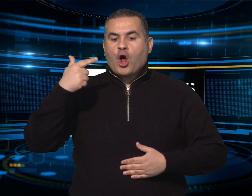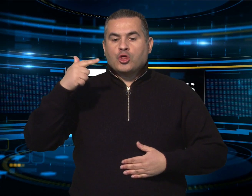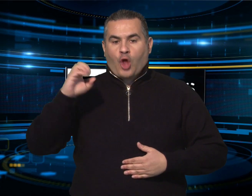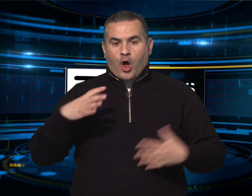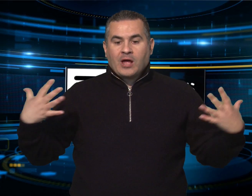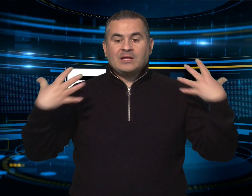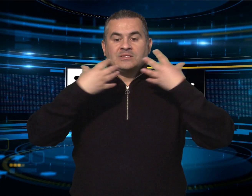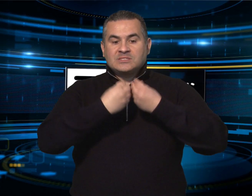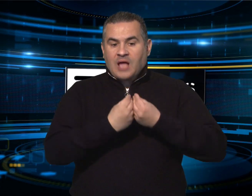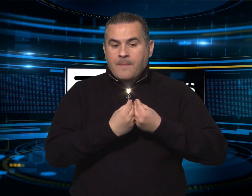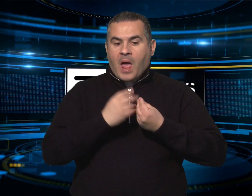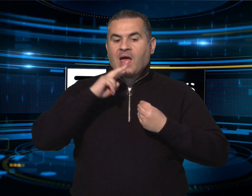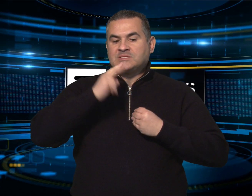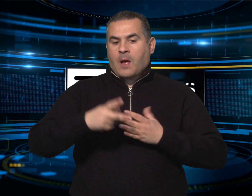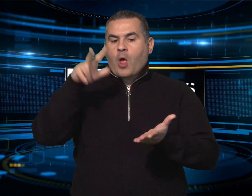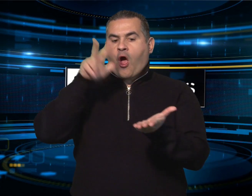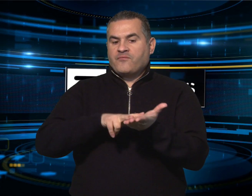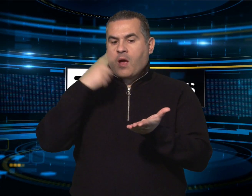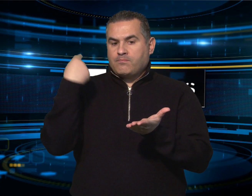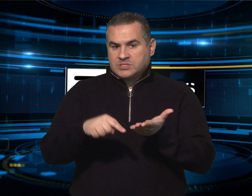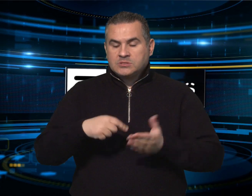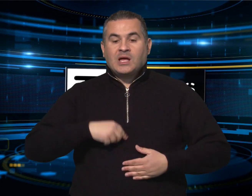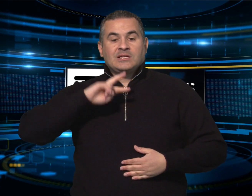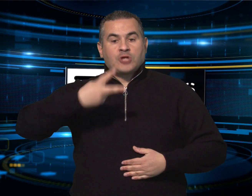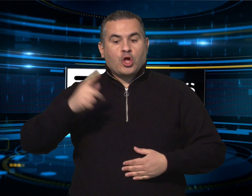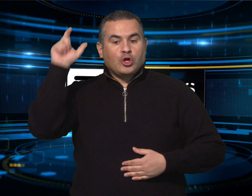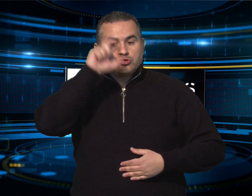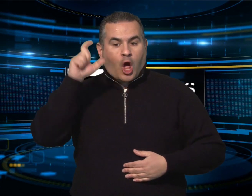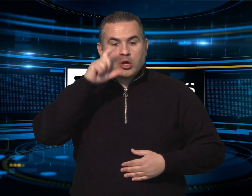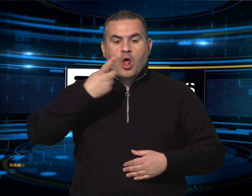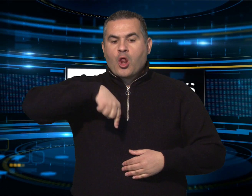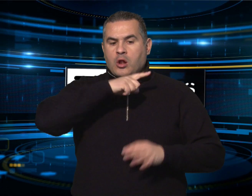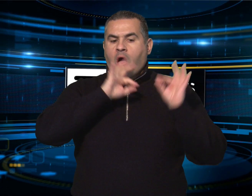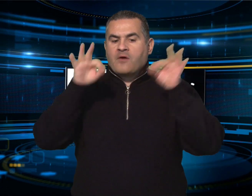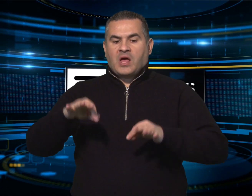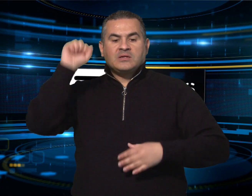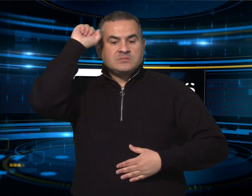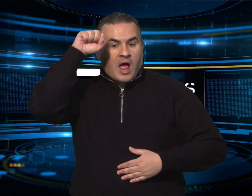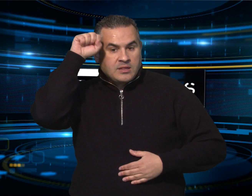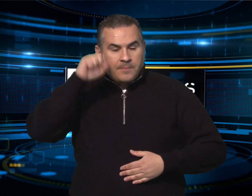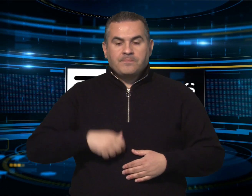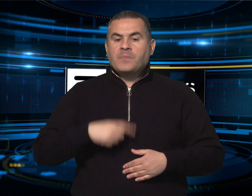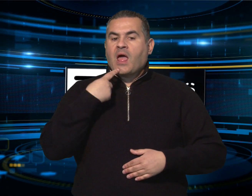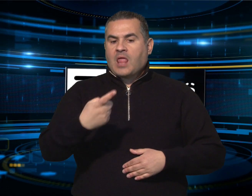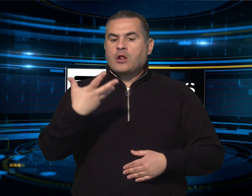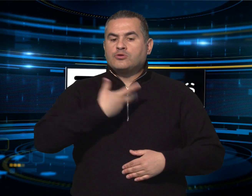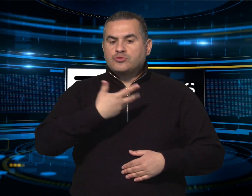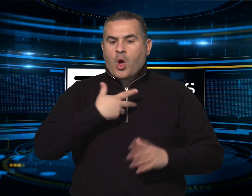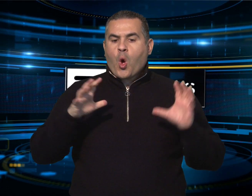importante sotto il profilo industriale, ha detto il ministro. Un gruppo capace di rilanciare gli stabilimenti ha infatti